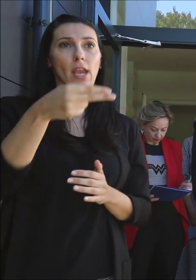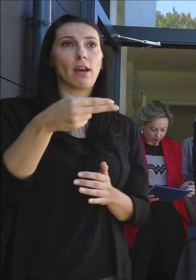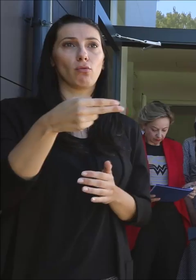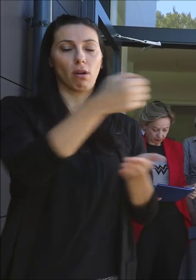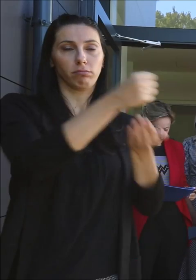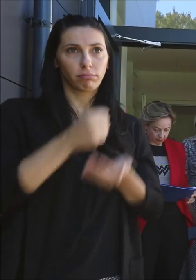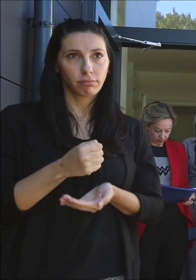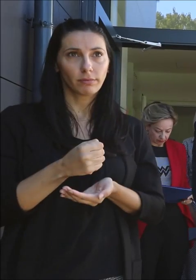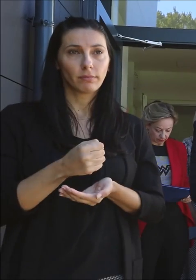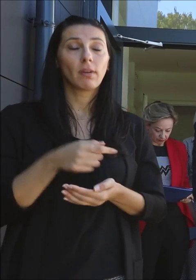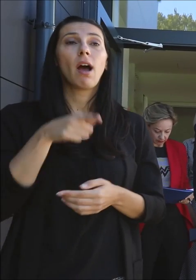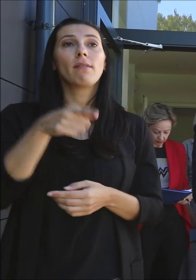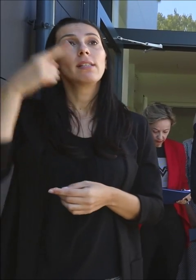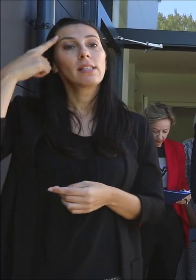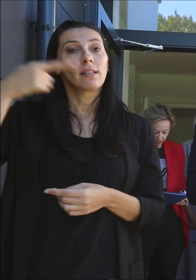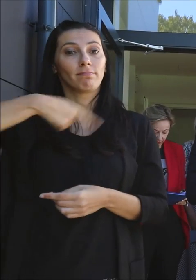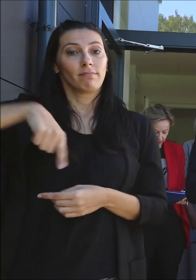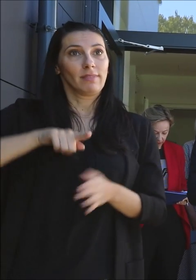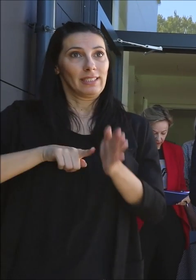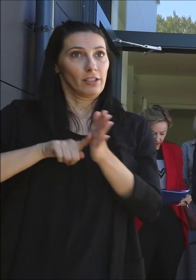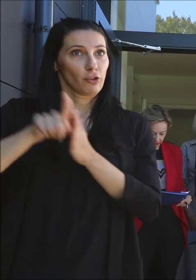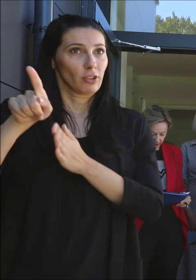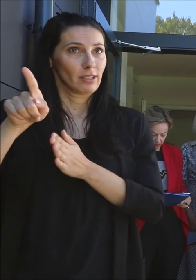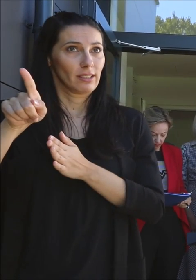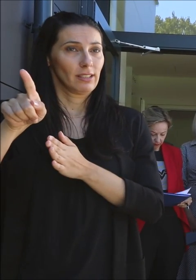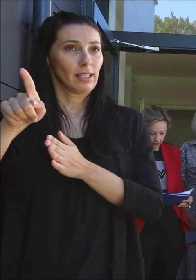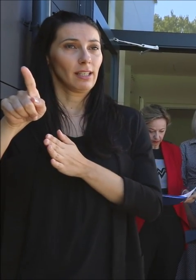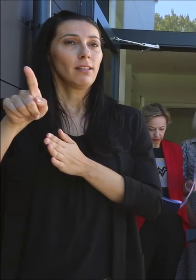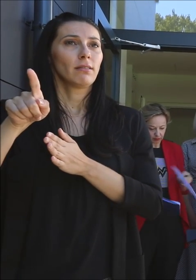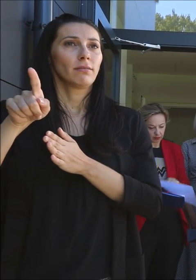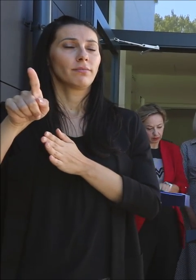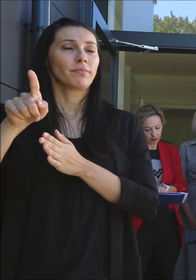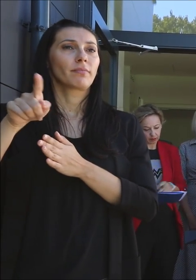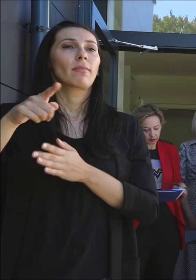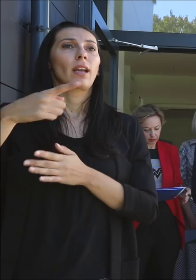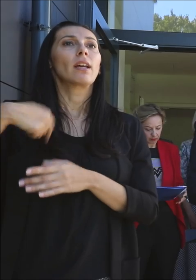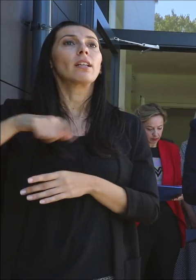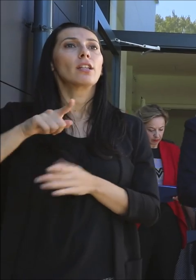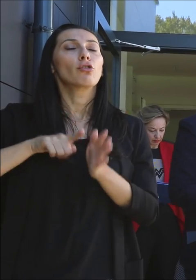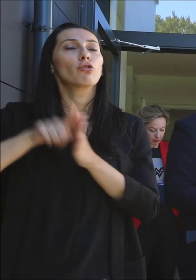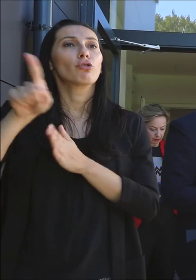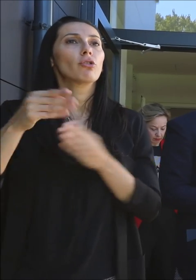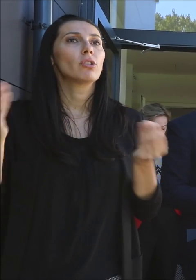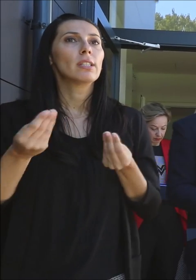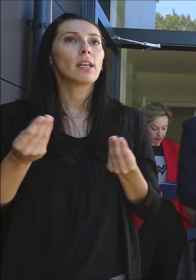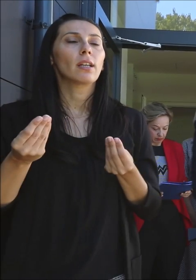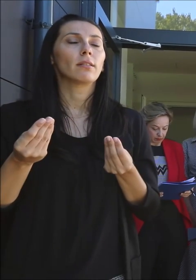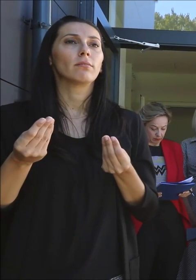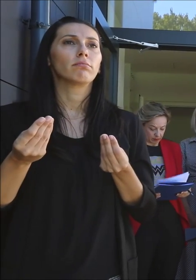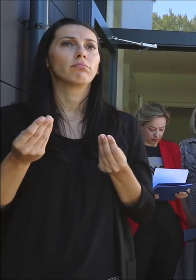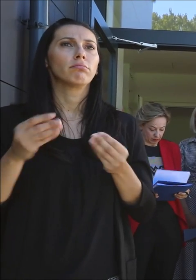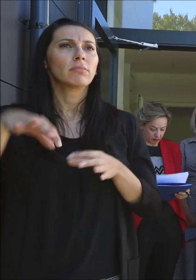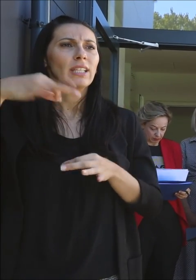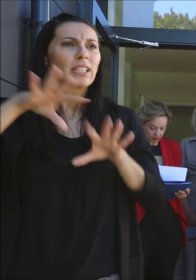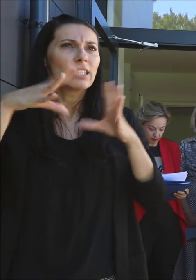znate da je naš cilj, zbog kojeg nećemo stati dalje sa gradnjivom dječjih vrtića, to je univerzalni pristup, univerzalna